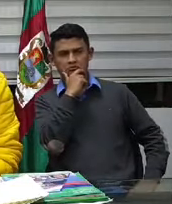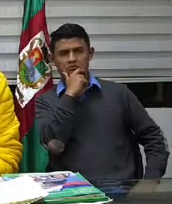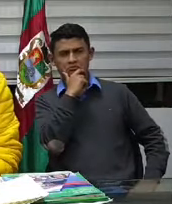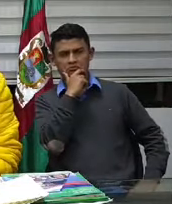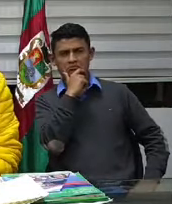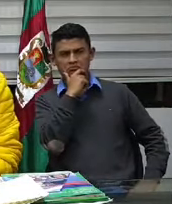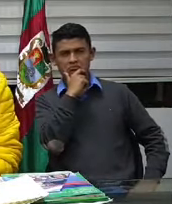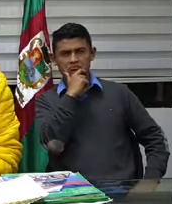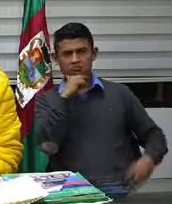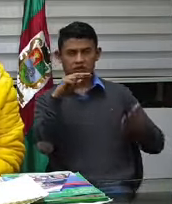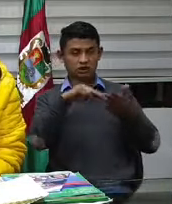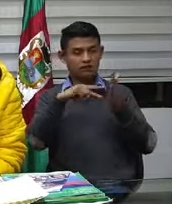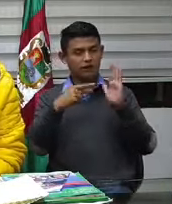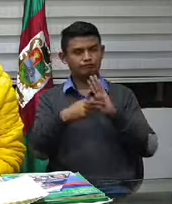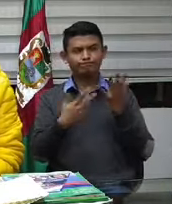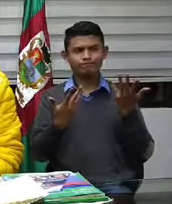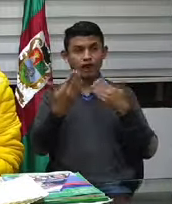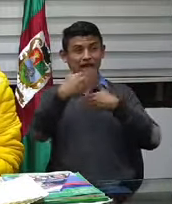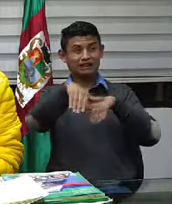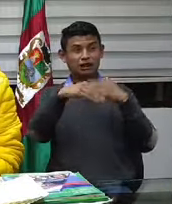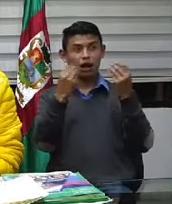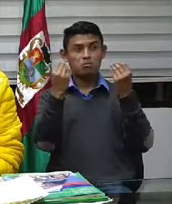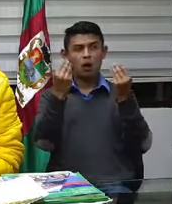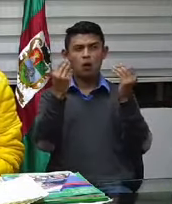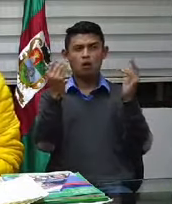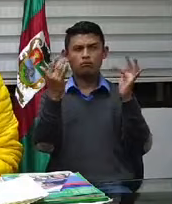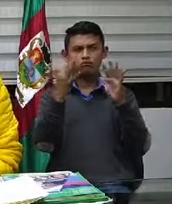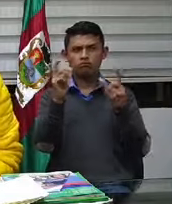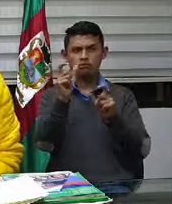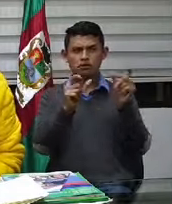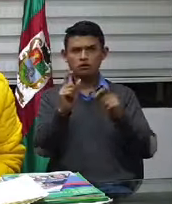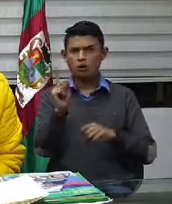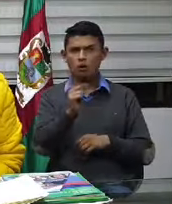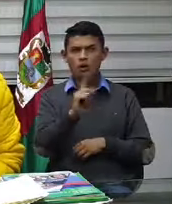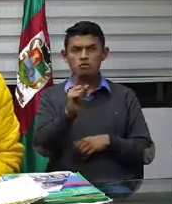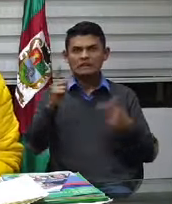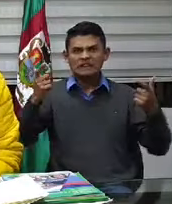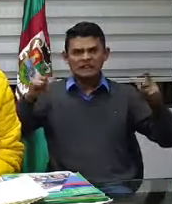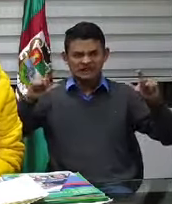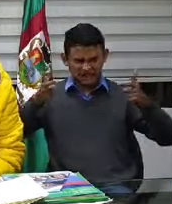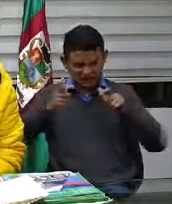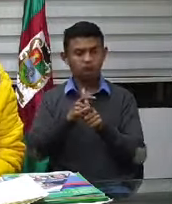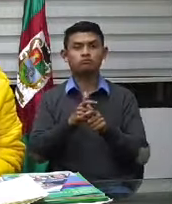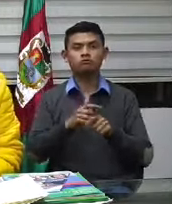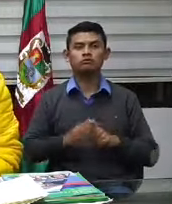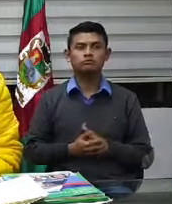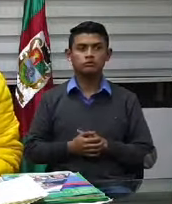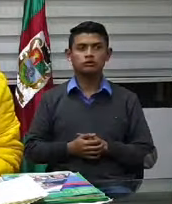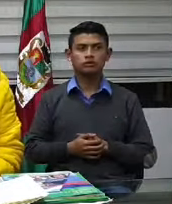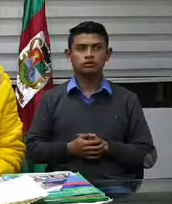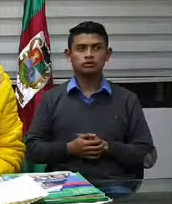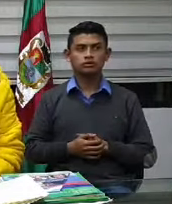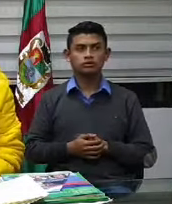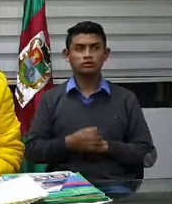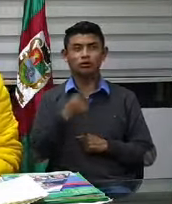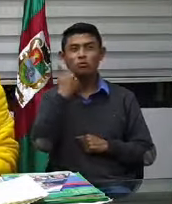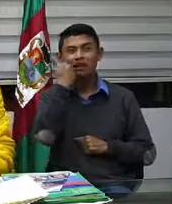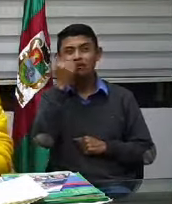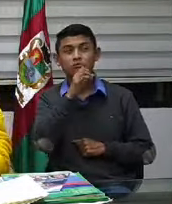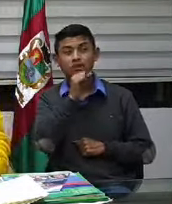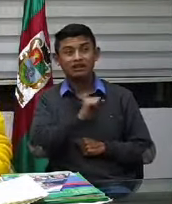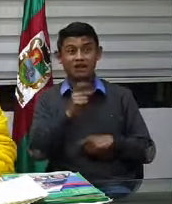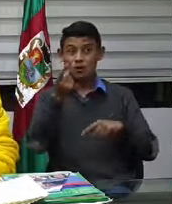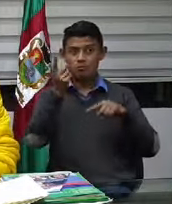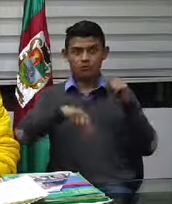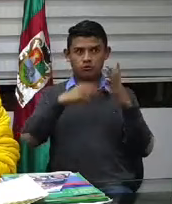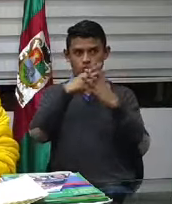en las calles de las que tienen esos permisos y entonces de los que manda el adulto mayor le pide el favor al sobrino, al nieto que le haga el